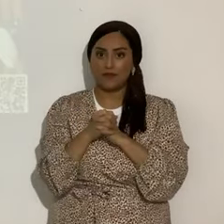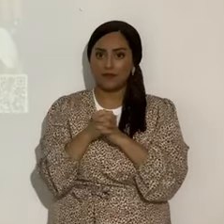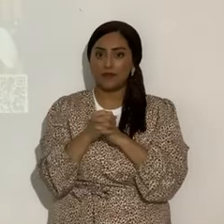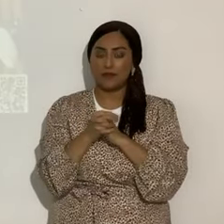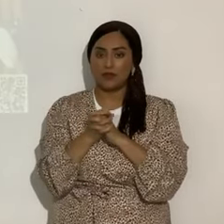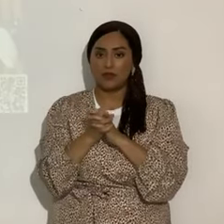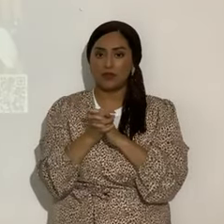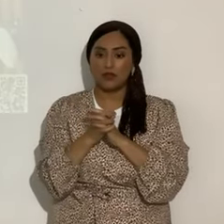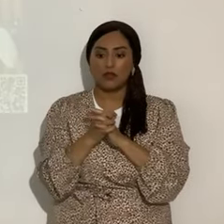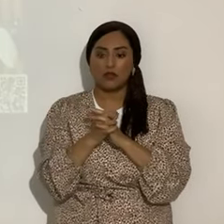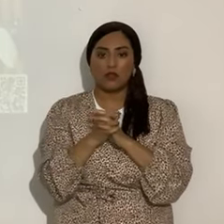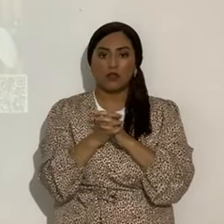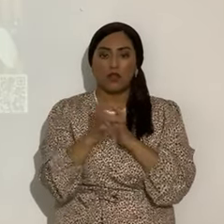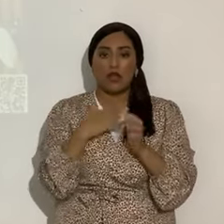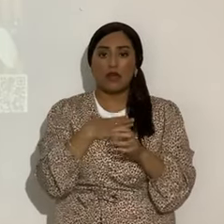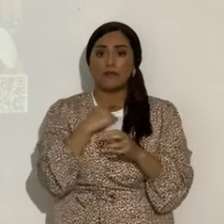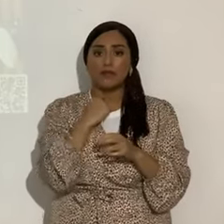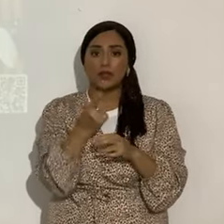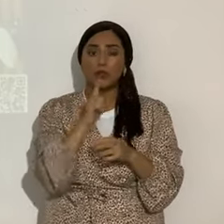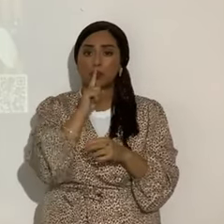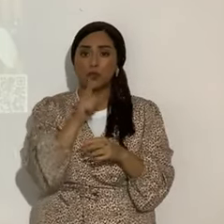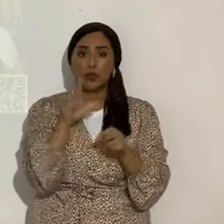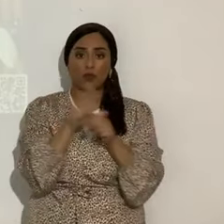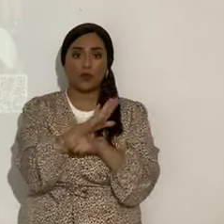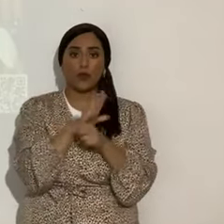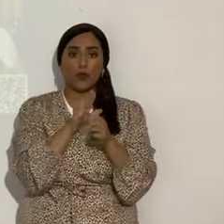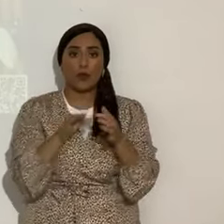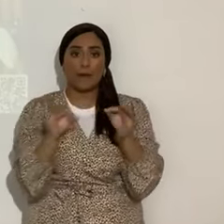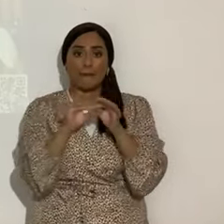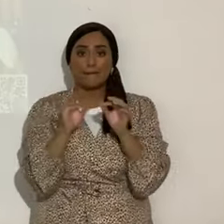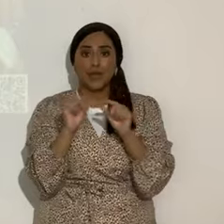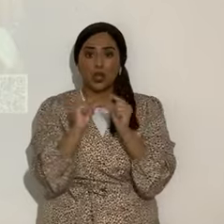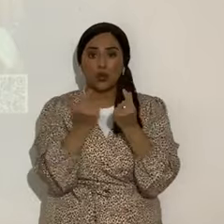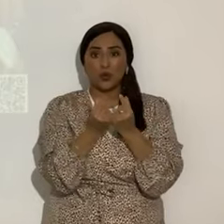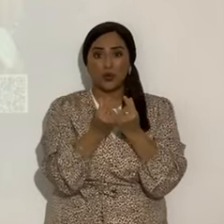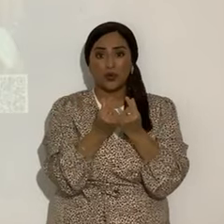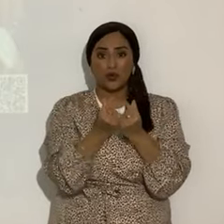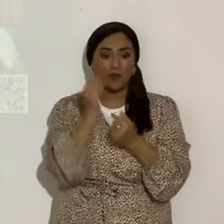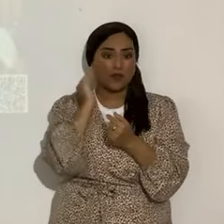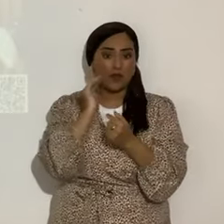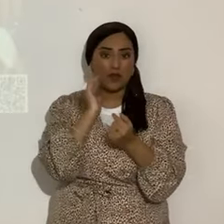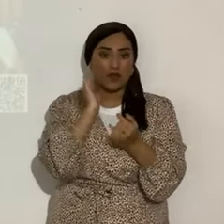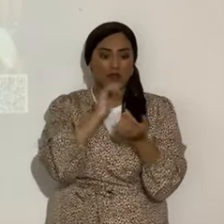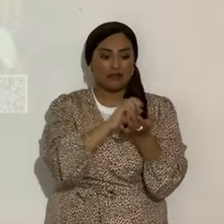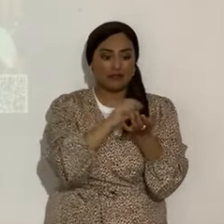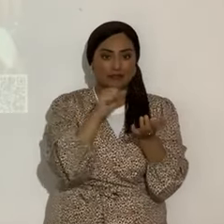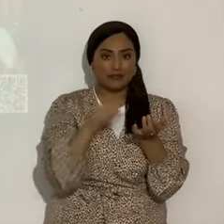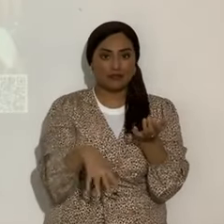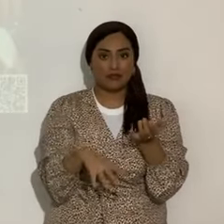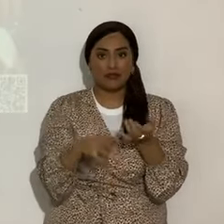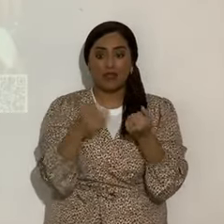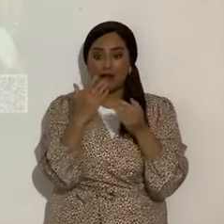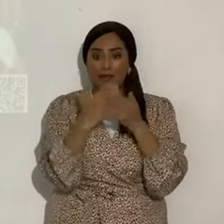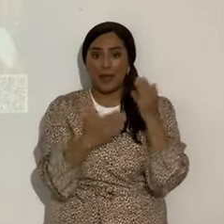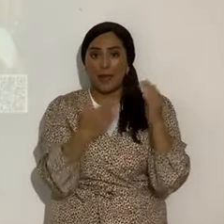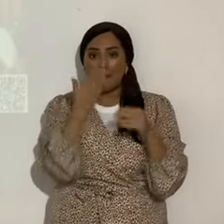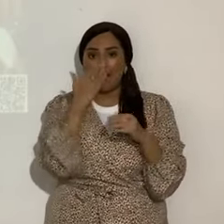estoy diciendo totalmente la verdad. Entonces, tuvo que desmantelar todos esos grupos porque ya estaba infiltrada gente muy fea